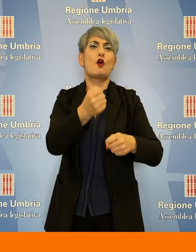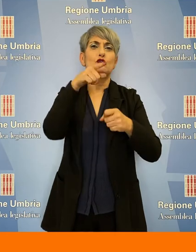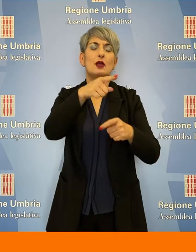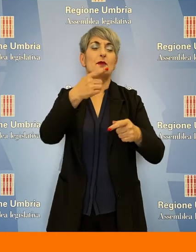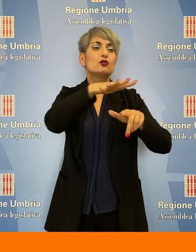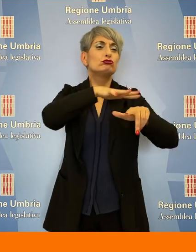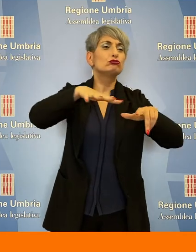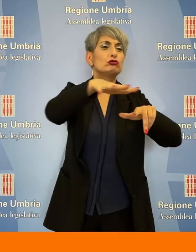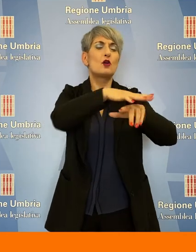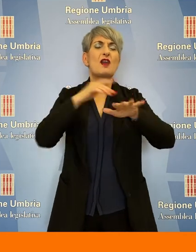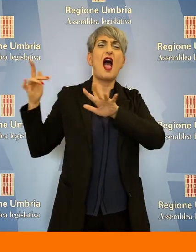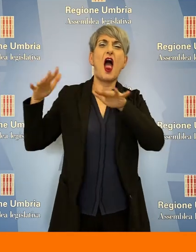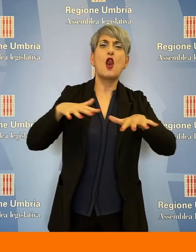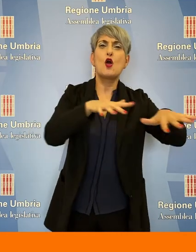mese di giugno. Vediamo.